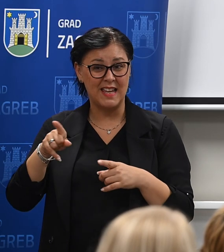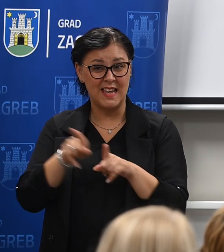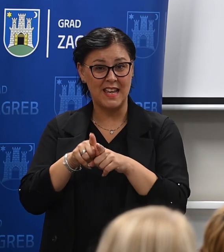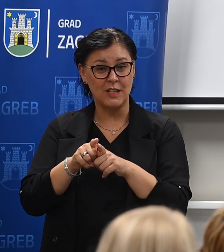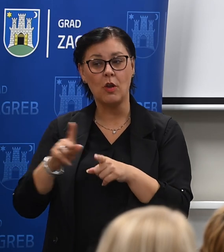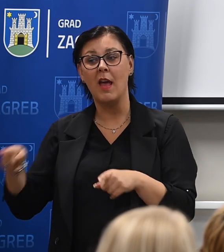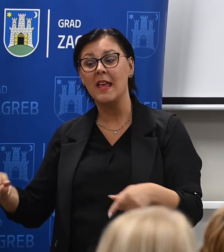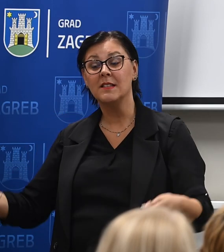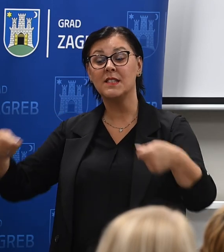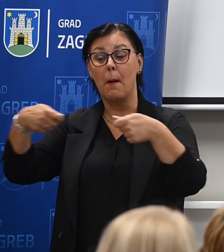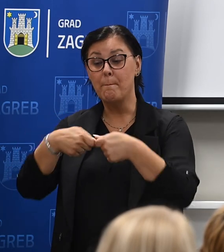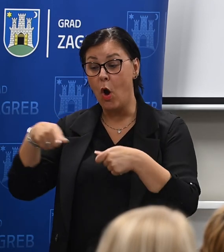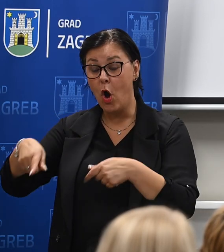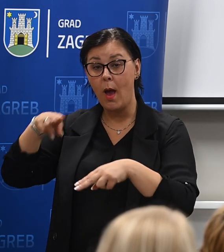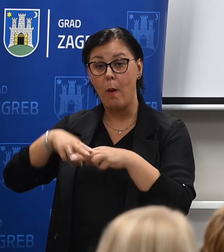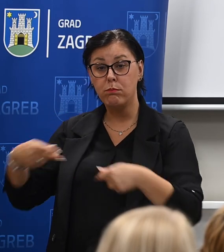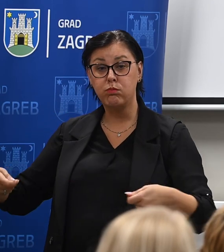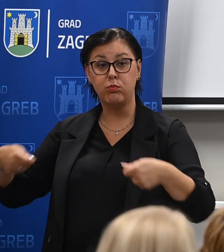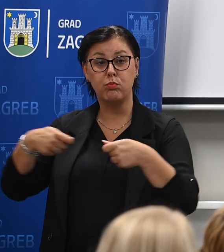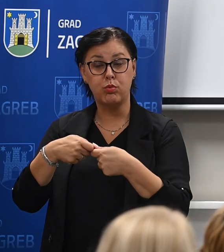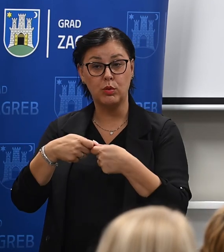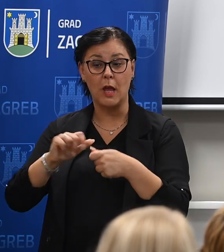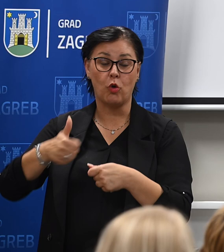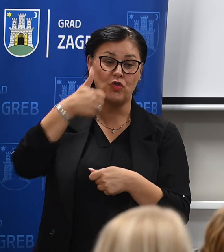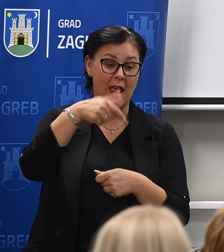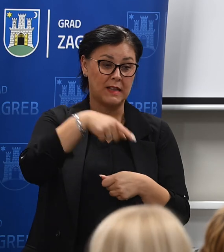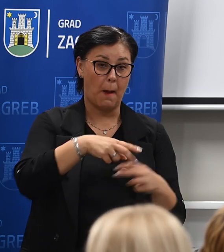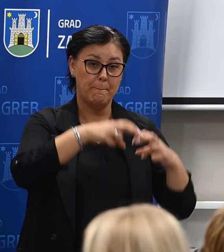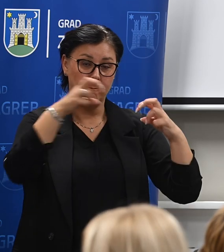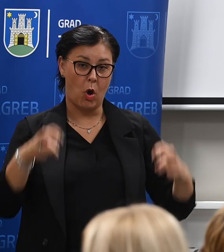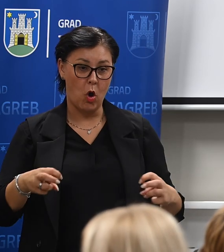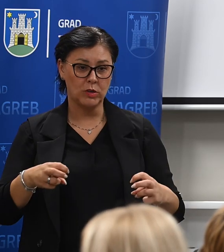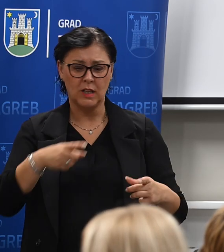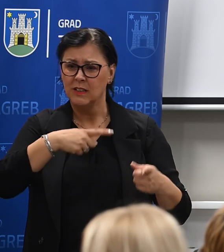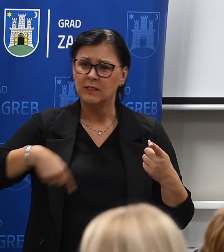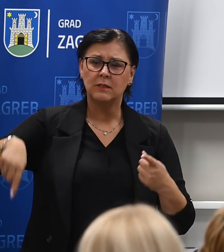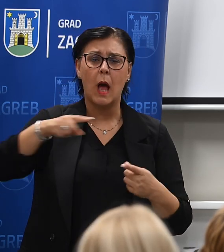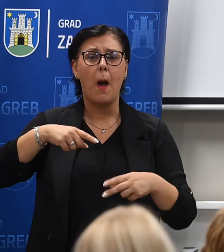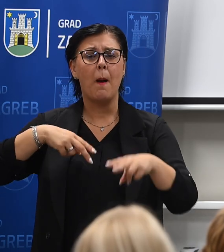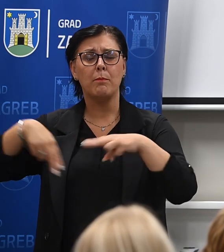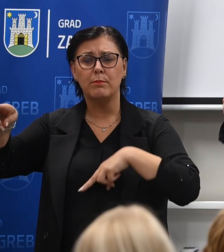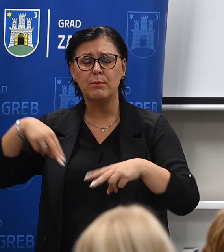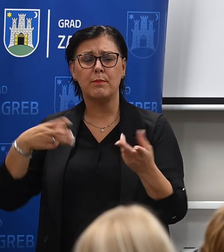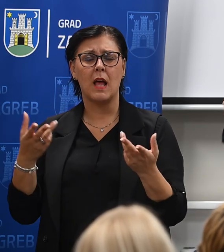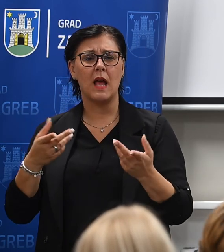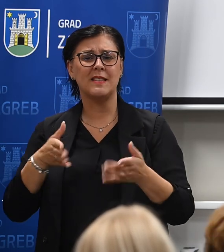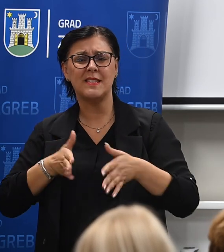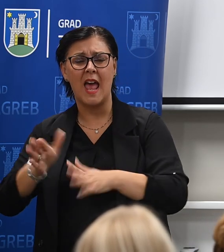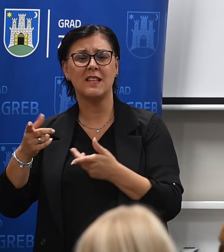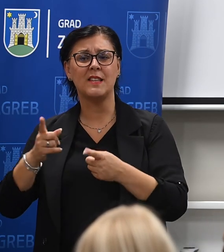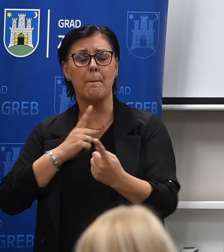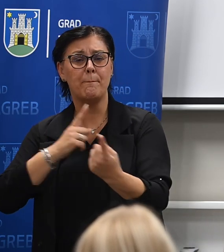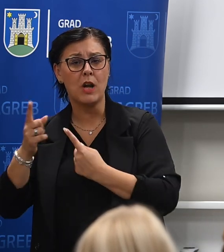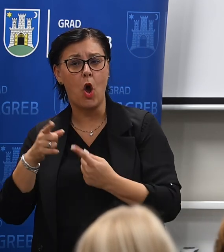jedan most koji imamo u planu nakon Jarnutskog mosta. Tako da sve te prometne projekte naravno radimo imajući na umu